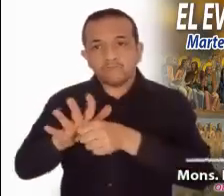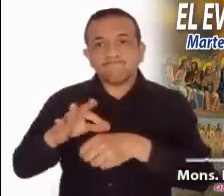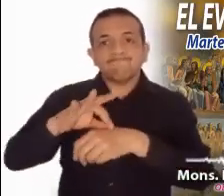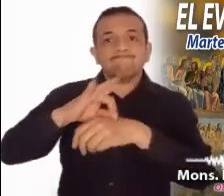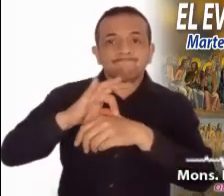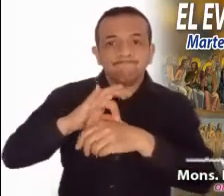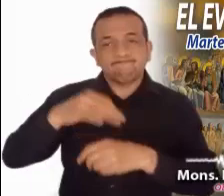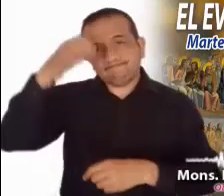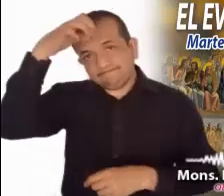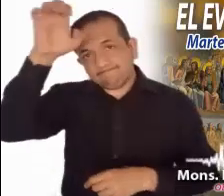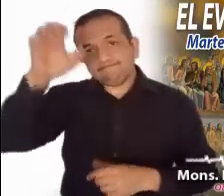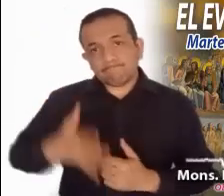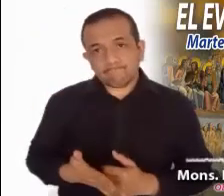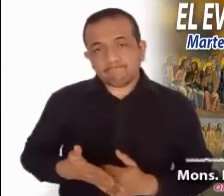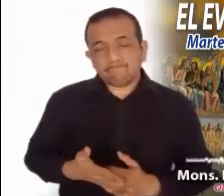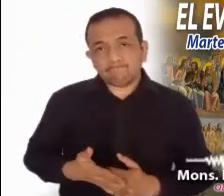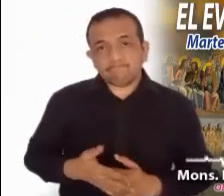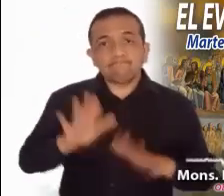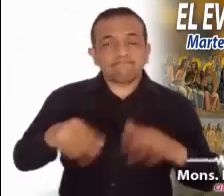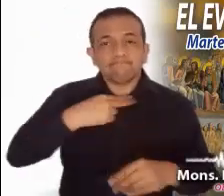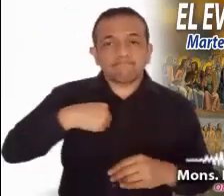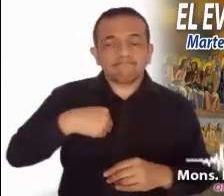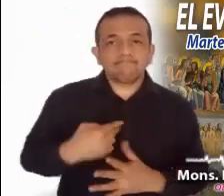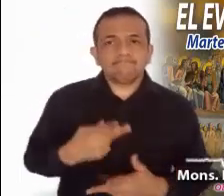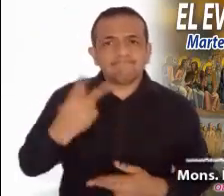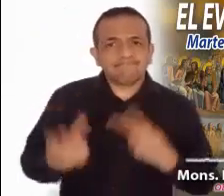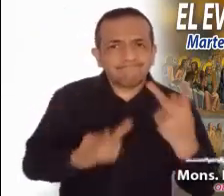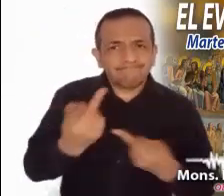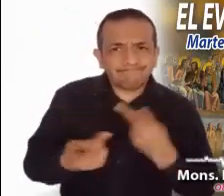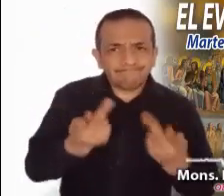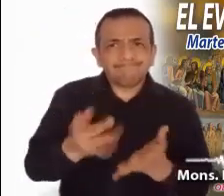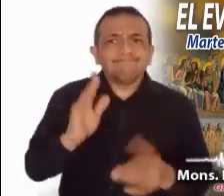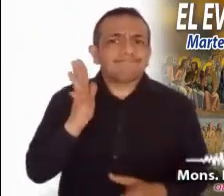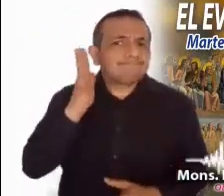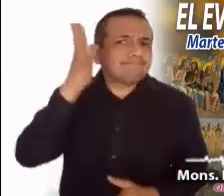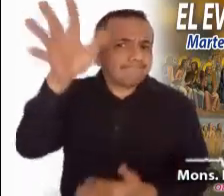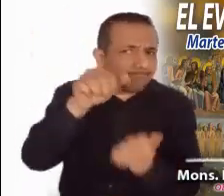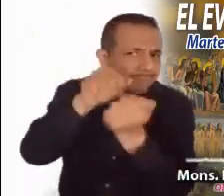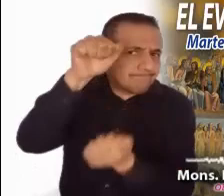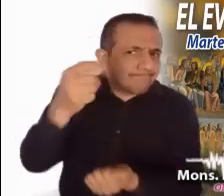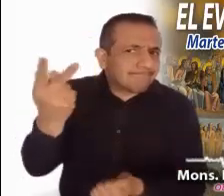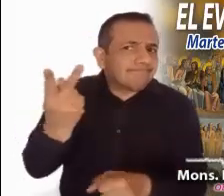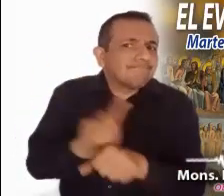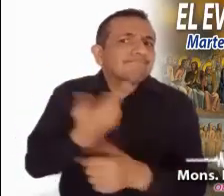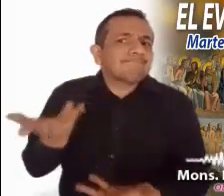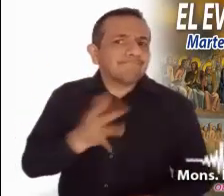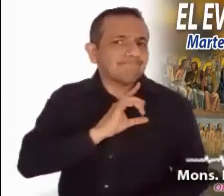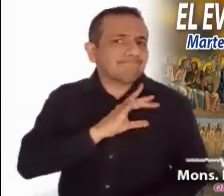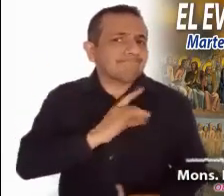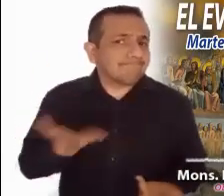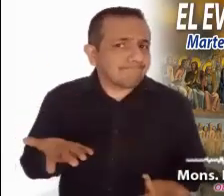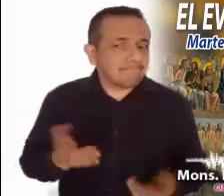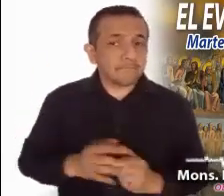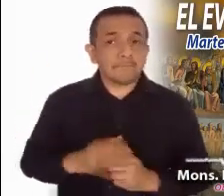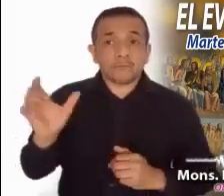antes. Siempre tendremos el interrogante del más allá y nos quedará un poco de temor ante lo desconocido. Cuando ha